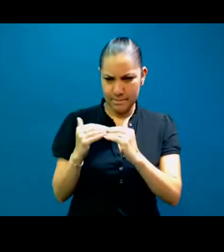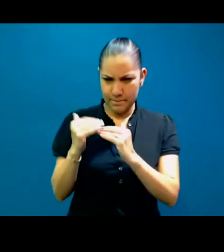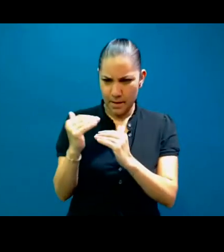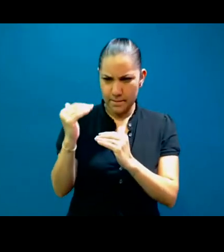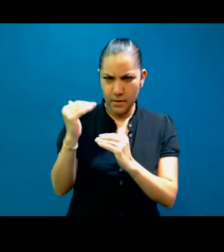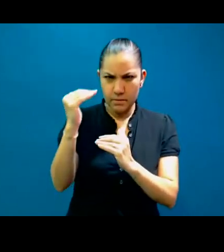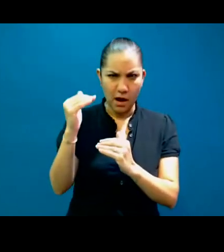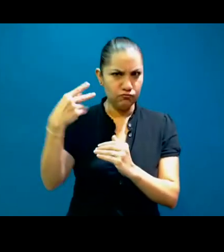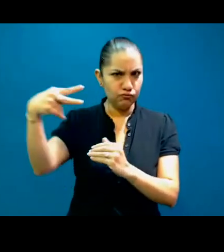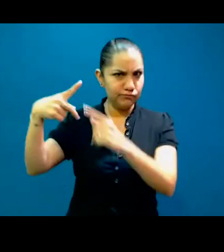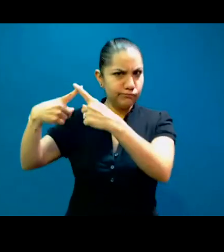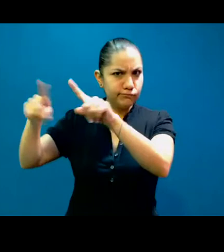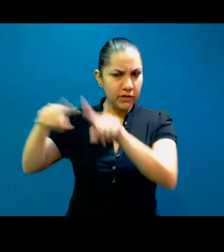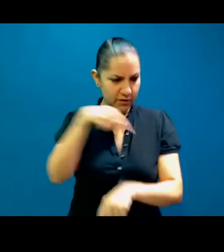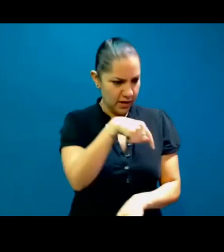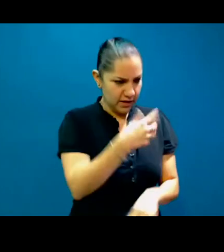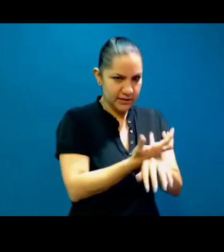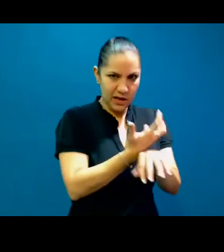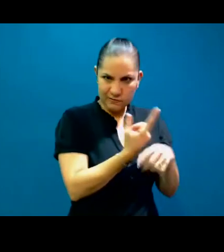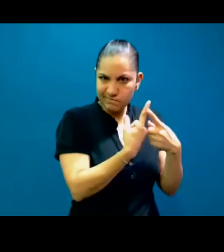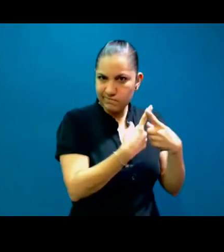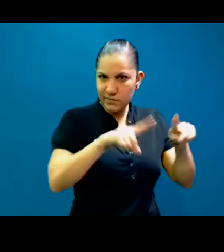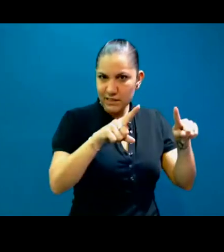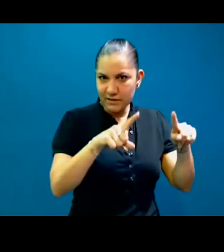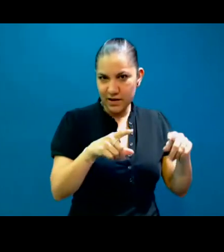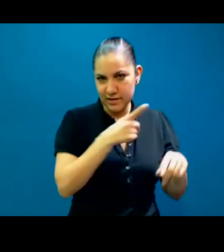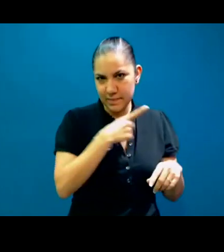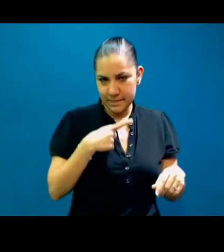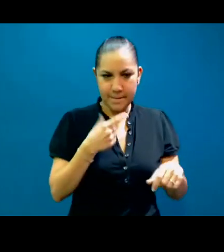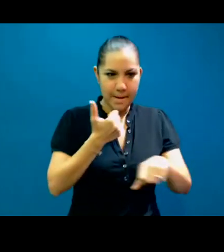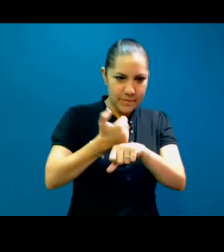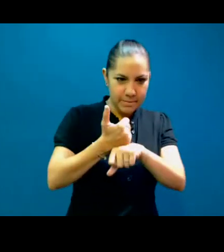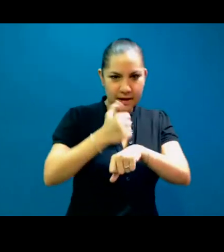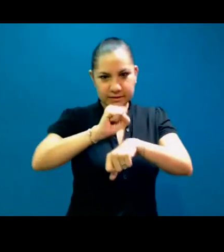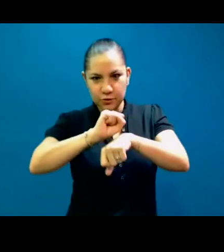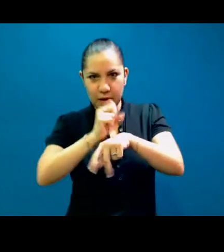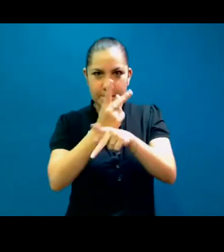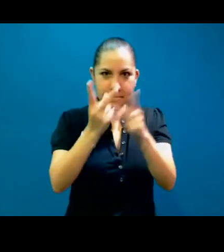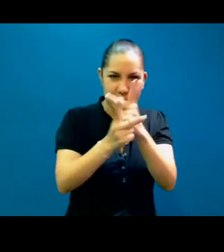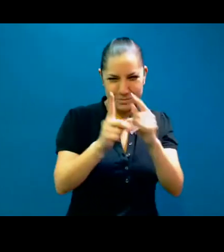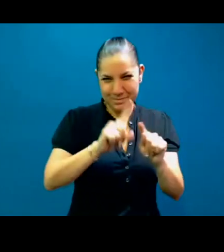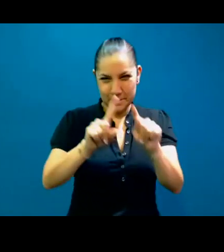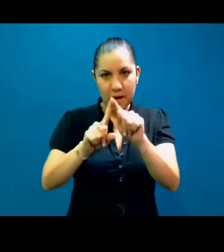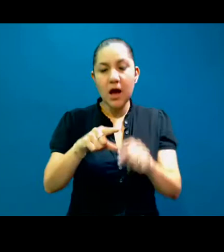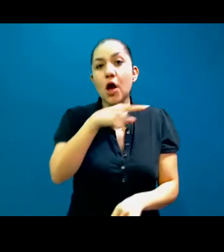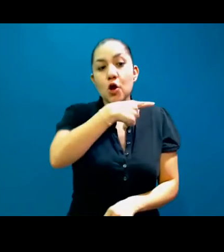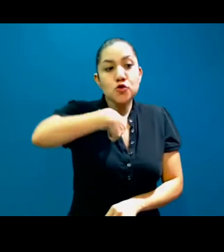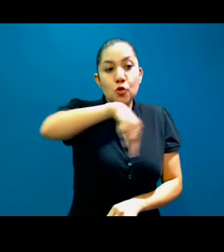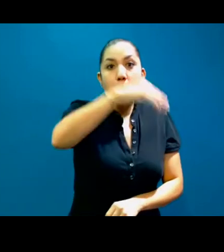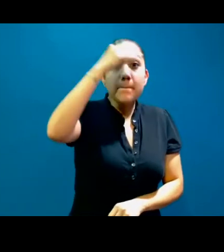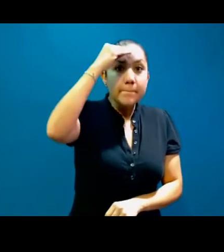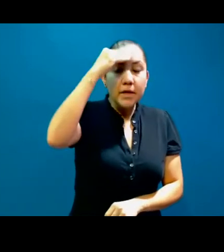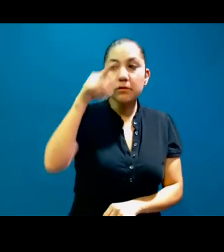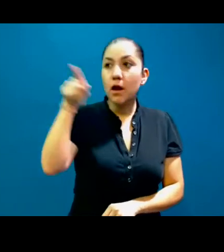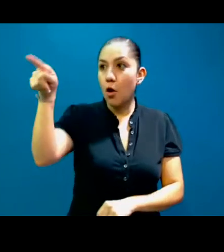pensamos que la educación y la manera de calificar a los alumnos es igual que en nuestros países y no es así.